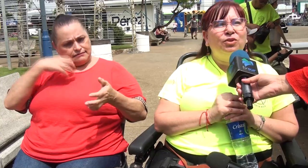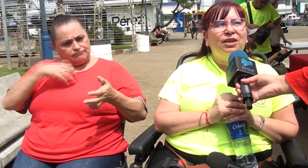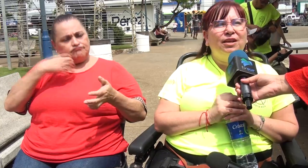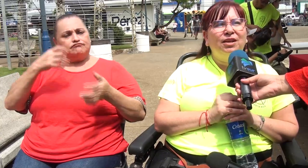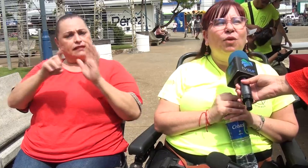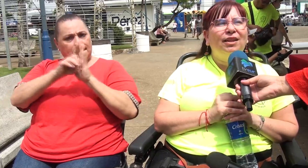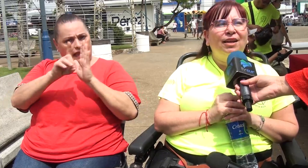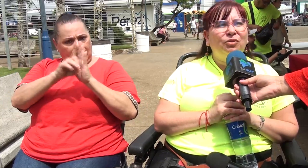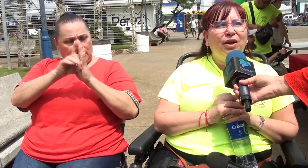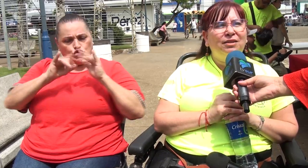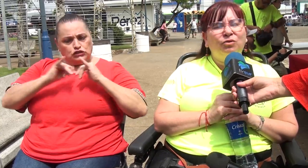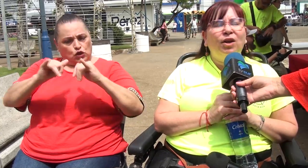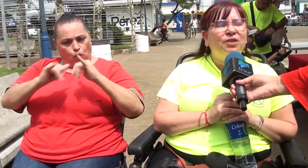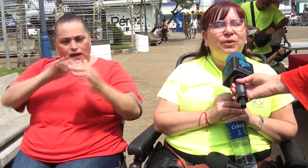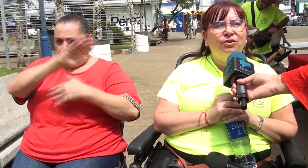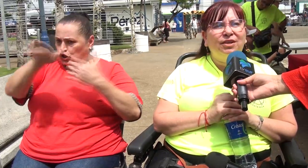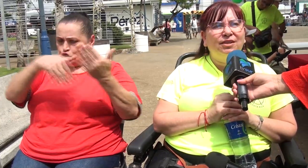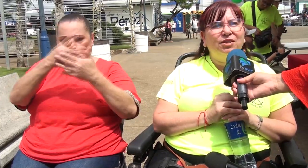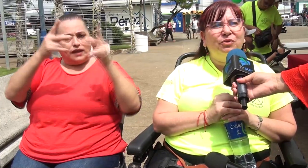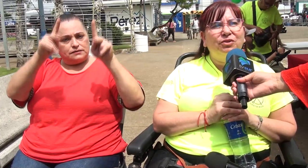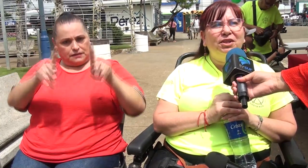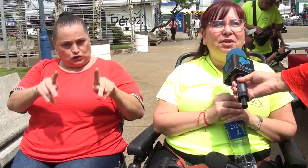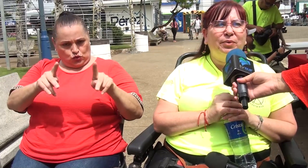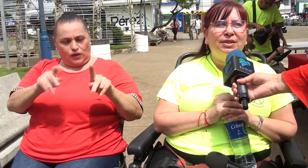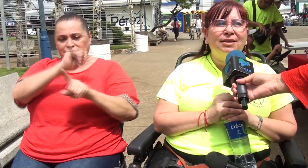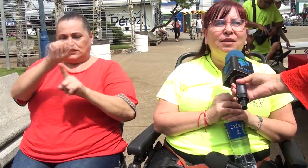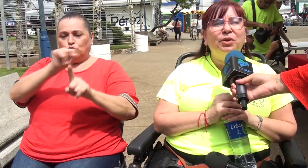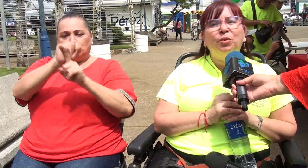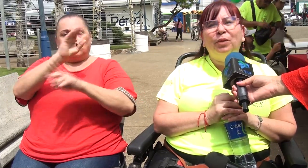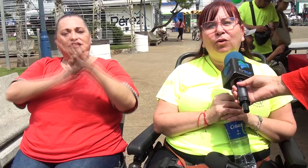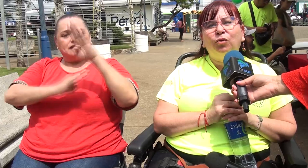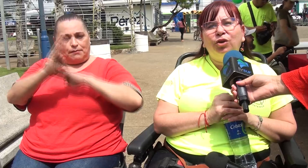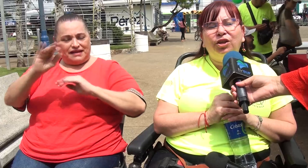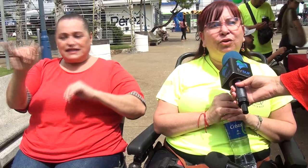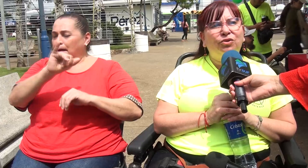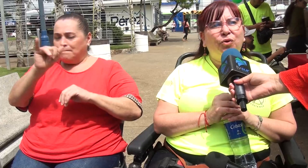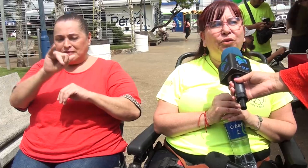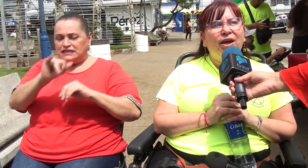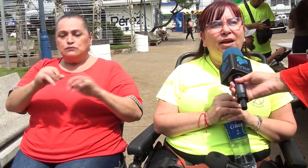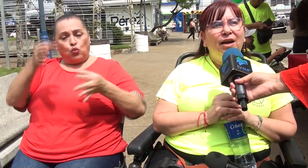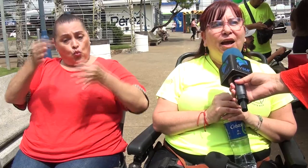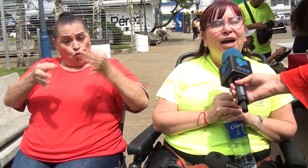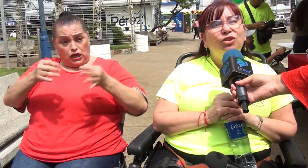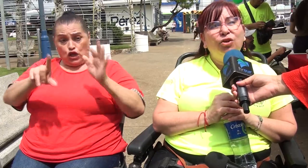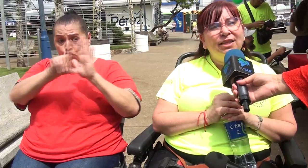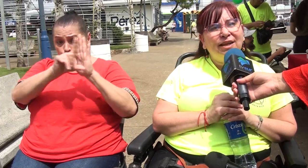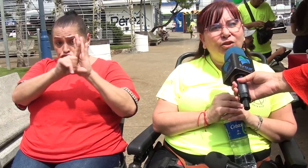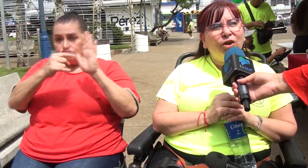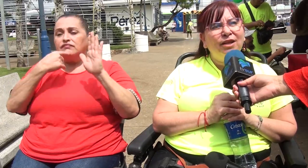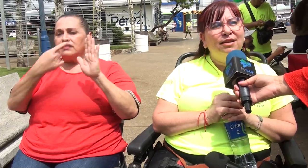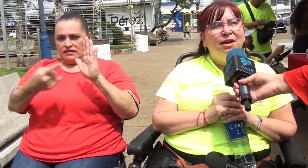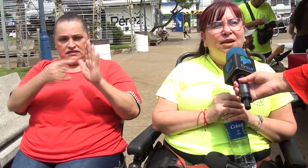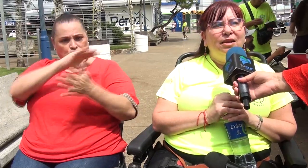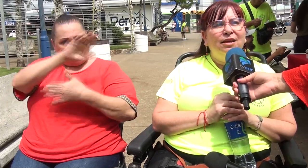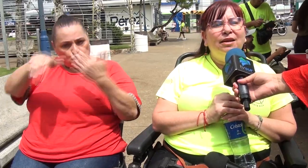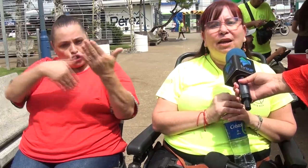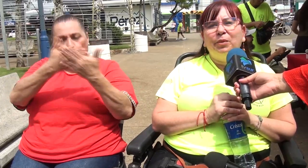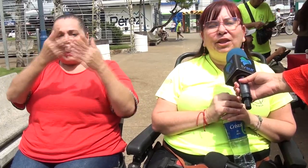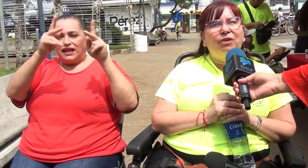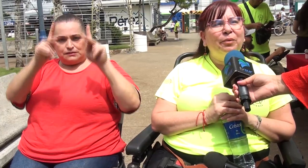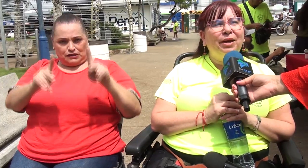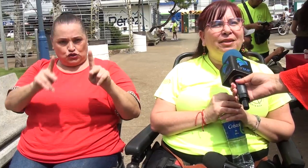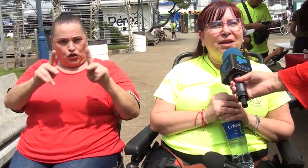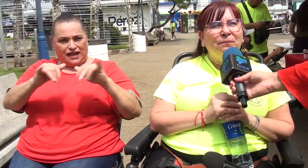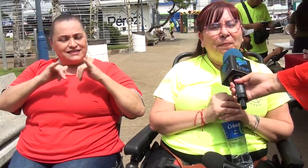que tenemos en igualdad a todas las personas en situación de discapacidad. Es el mismo marco jurídico, nos cobija a todas y a todas, y